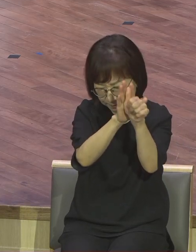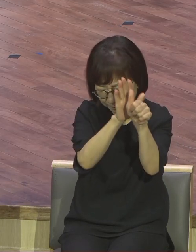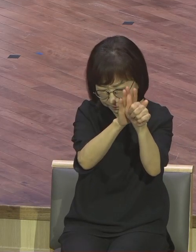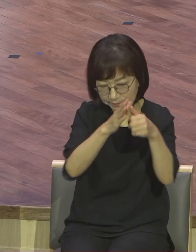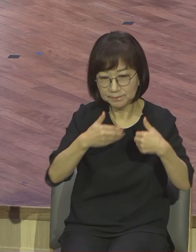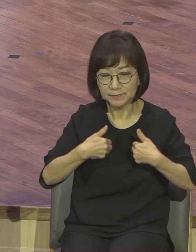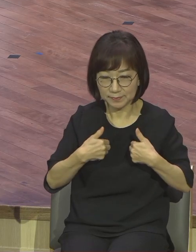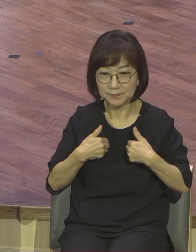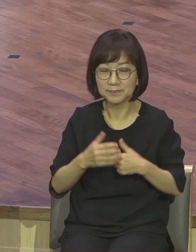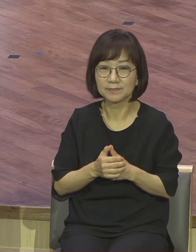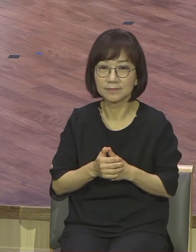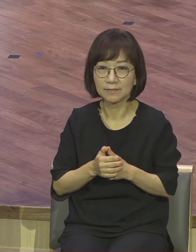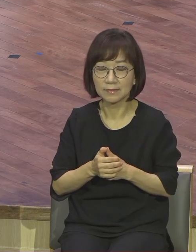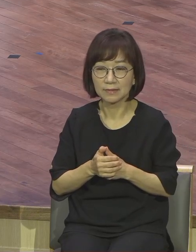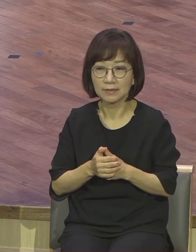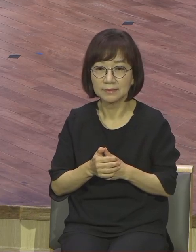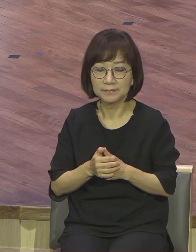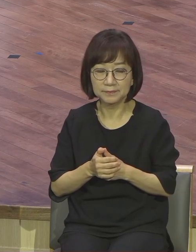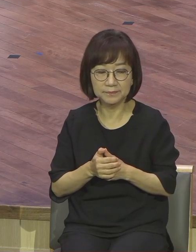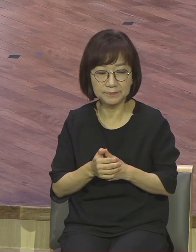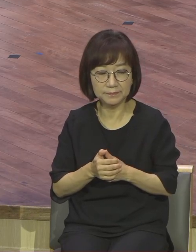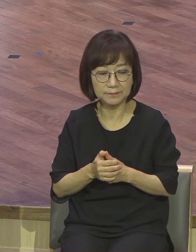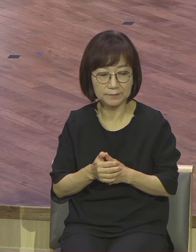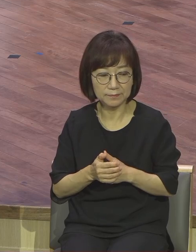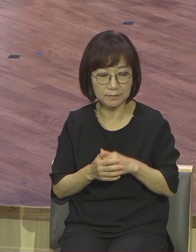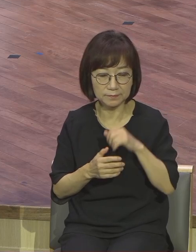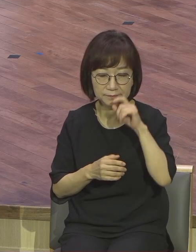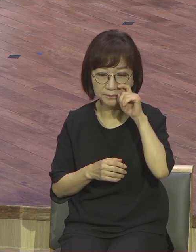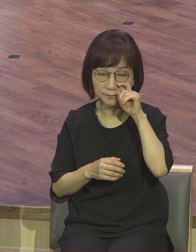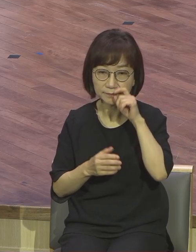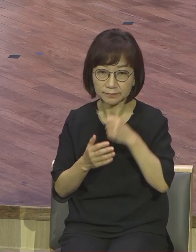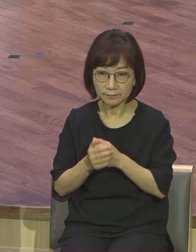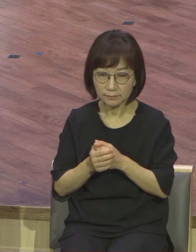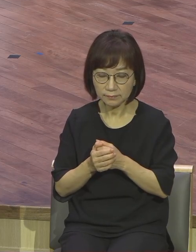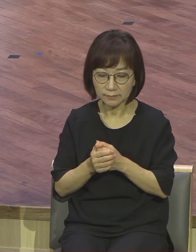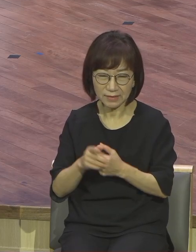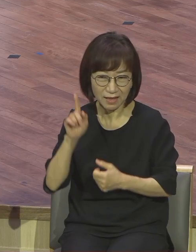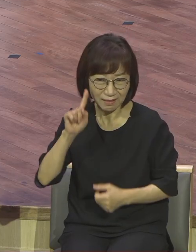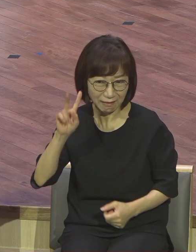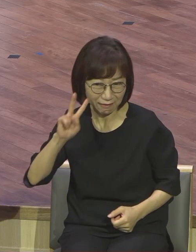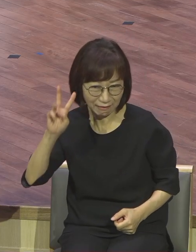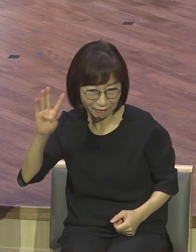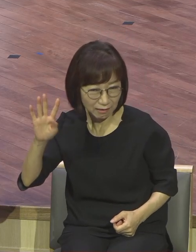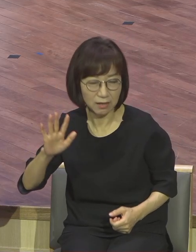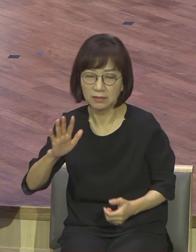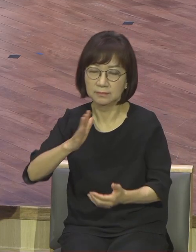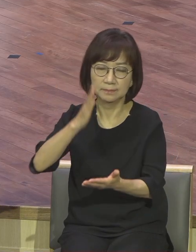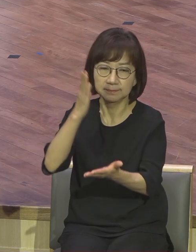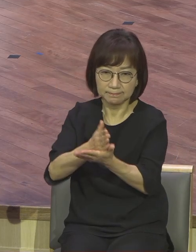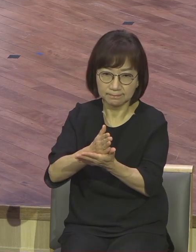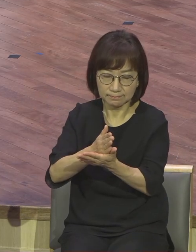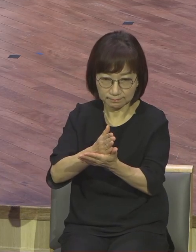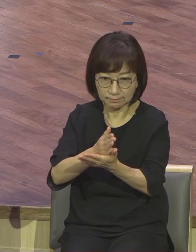은혜는 내일 오지 않는다 라는 영적 의식을 가지고 말씀 받는